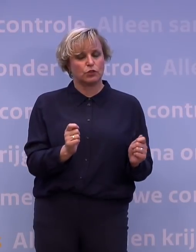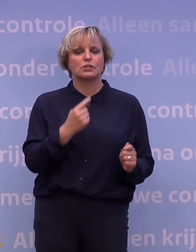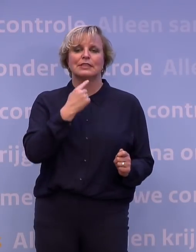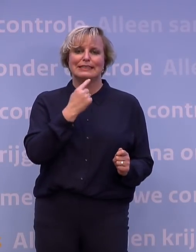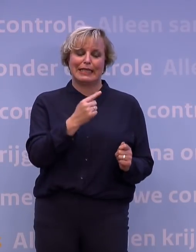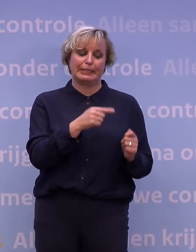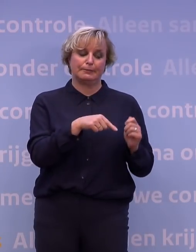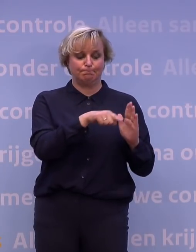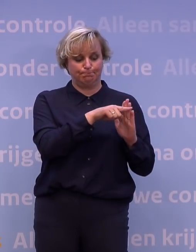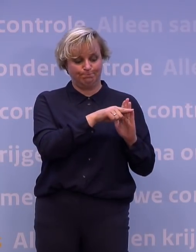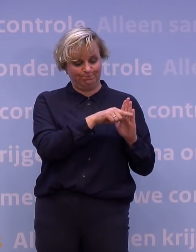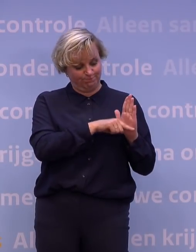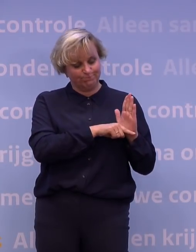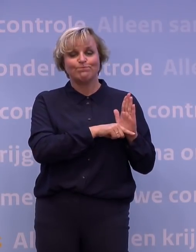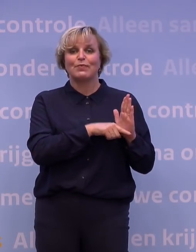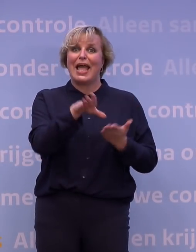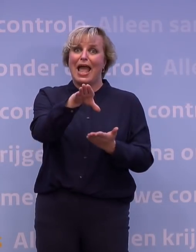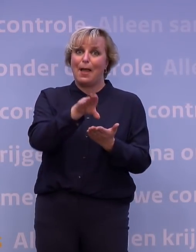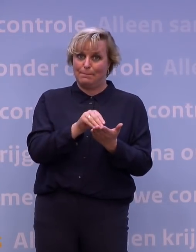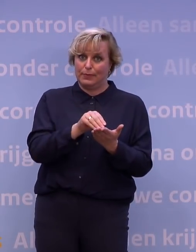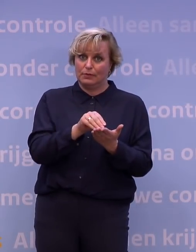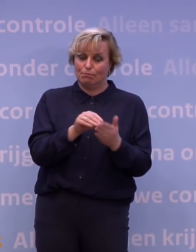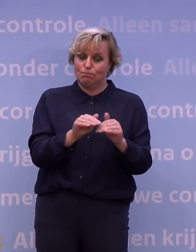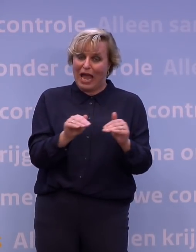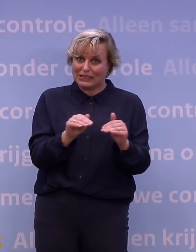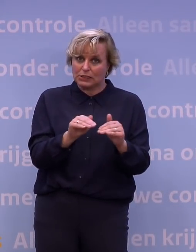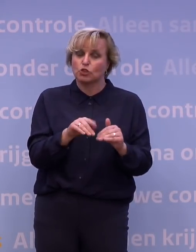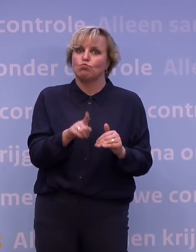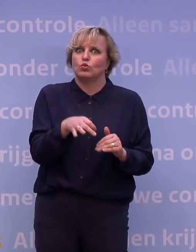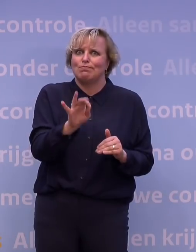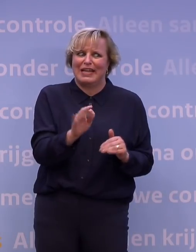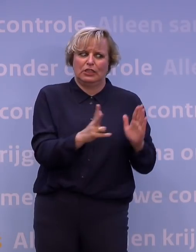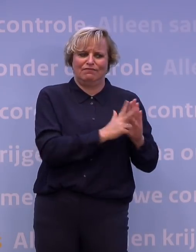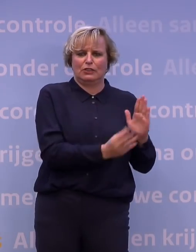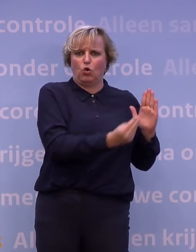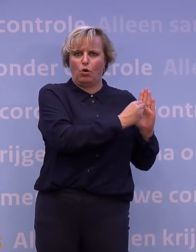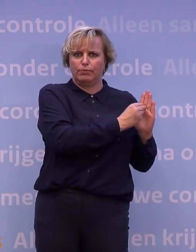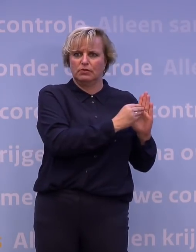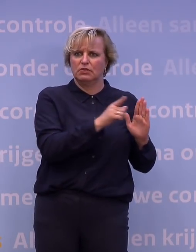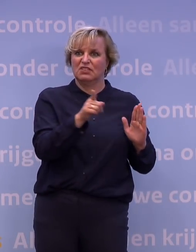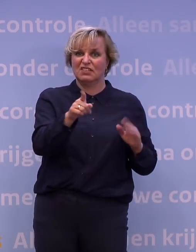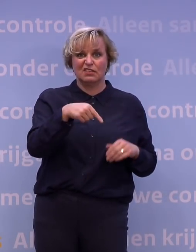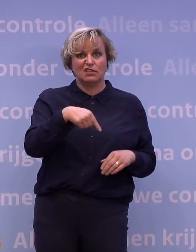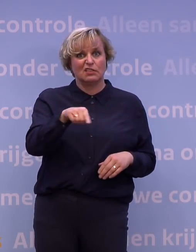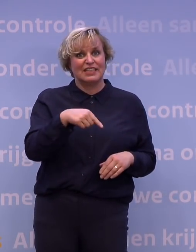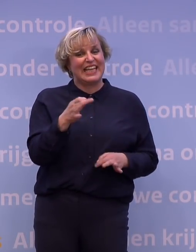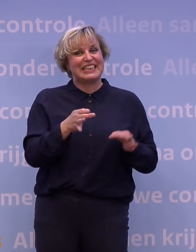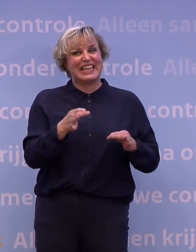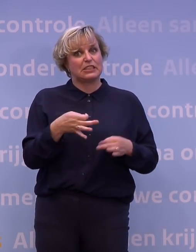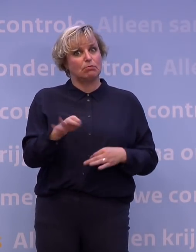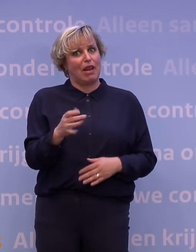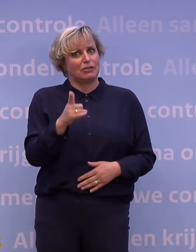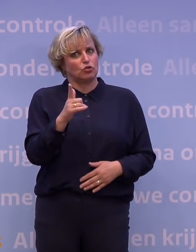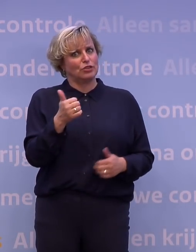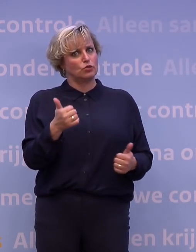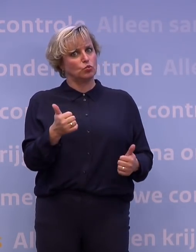grondslag voor het gebruik van die app zou je eigenlijk beter in de wet moeten zetten. Vooralsnog is natuurlijk het testbeleid niet op orde. Dus wat moeten mensen